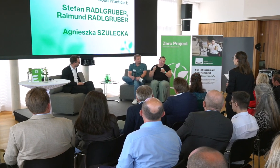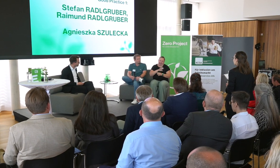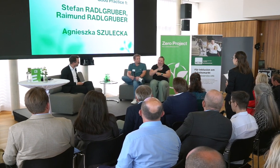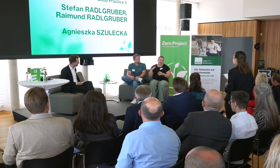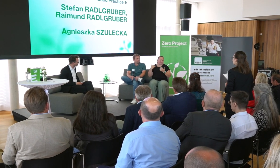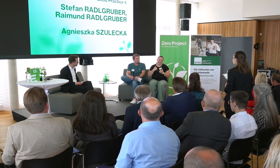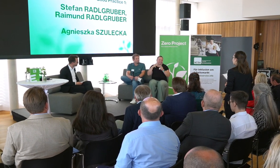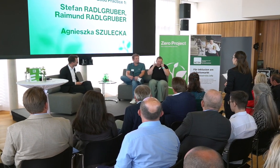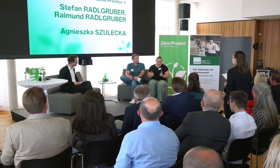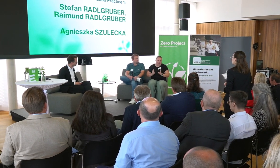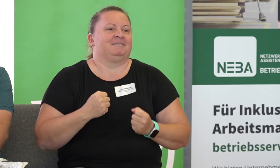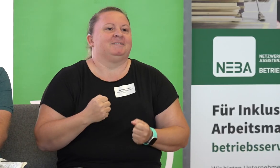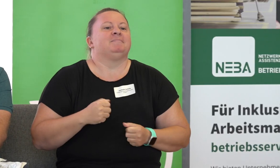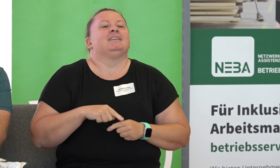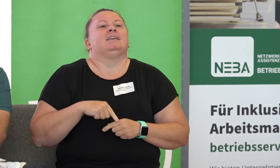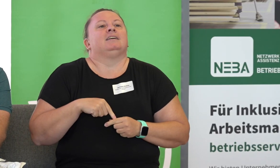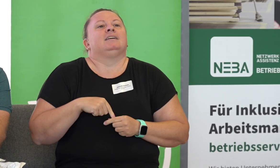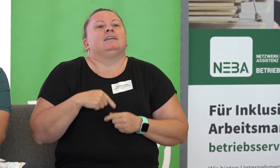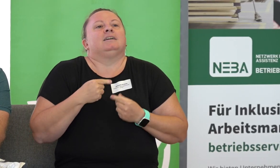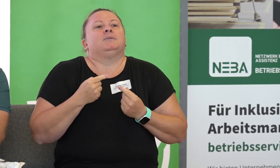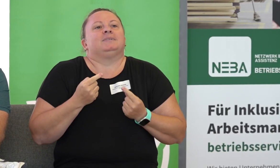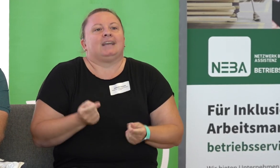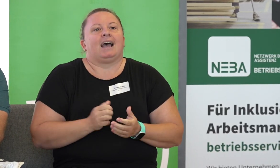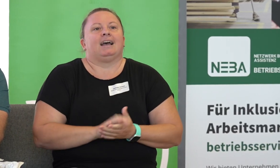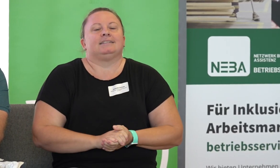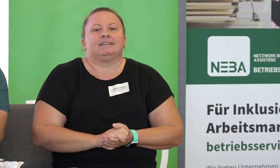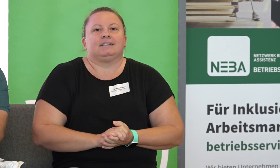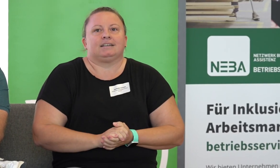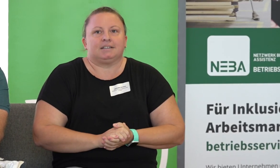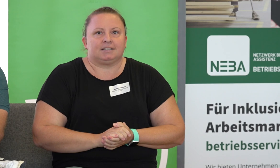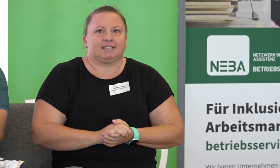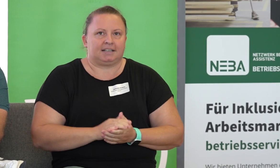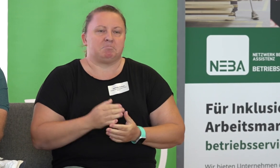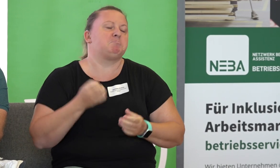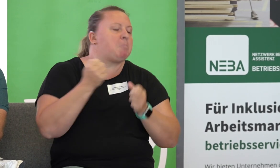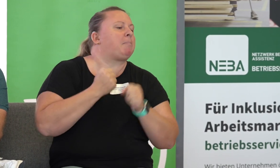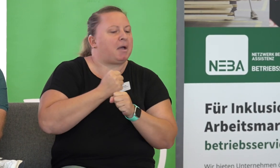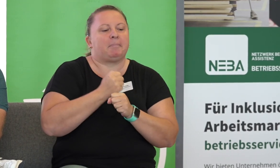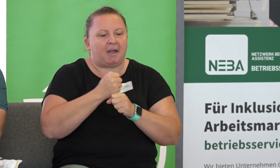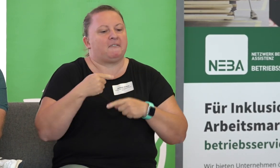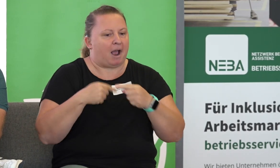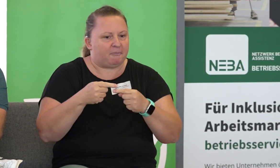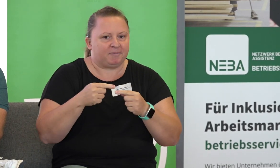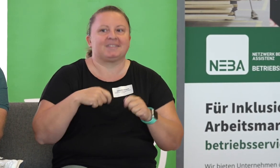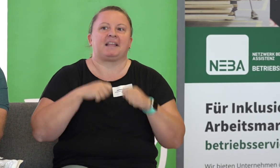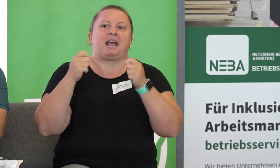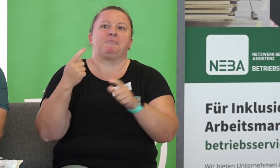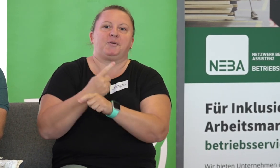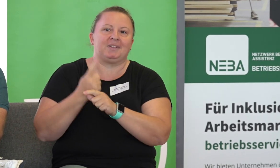einbringen und habe diese Wirksamkeit gespürt in mir. Und habe dann eben so gearbeitet, vor mich hingearbeitet und habe gemerkt, ah,